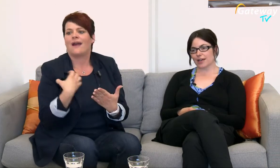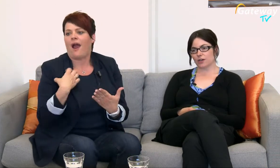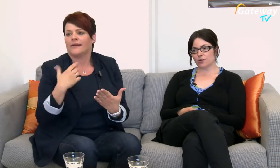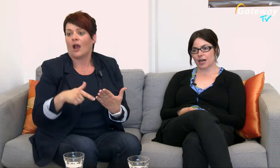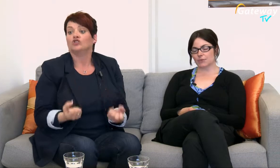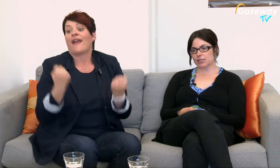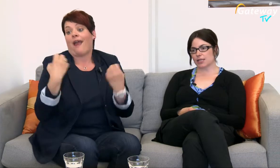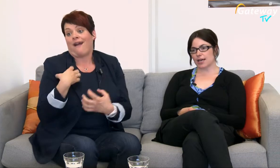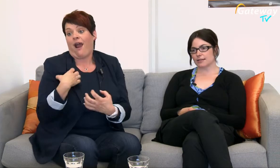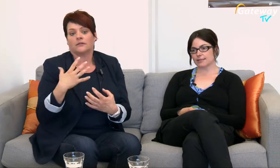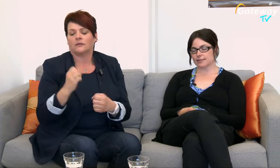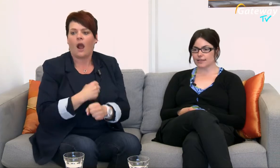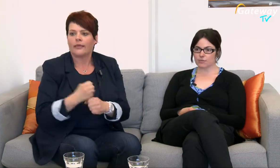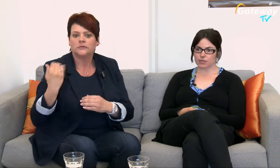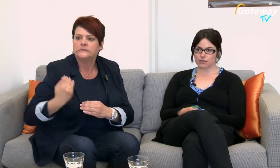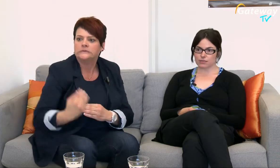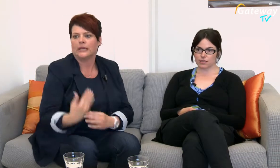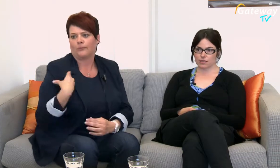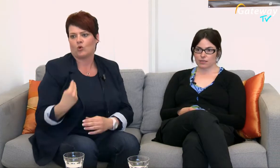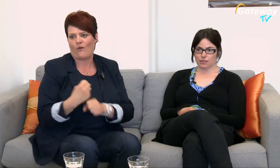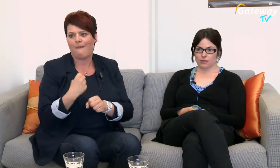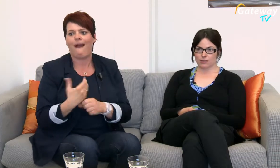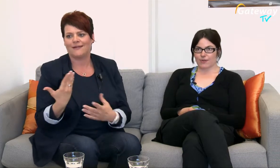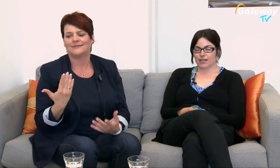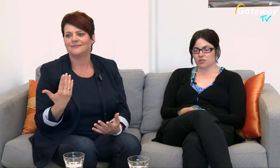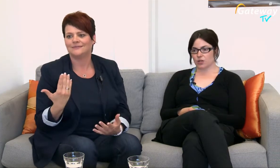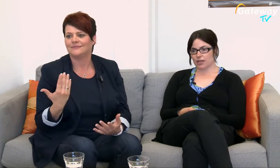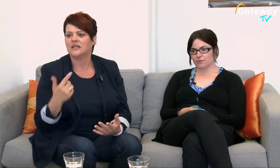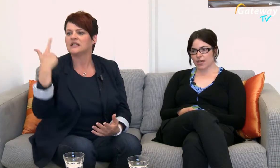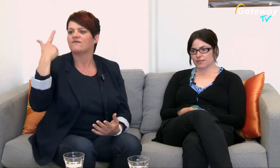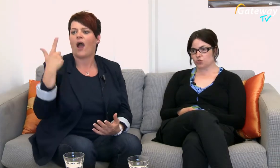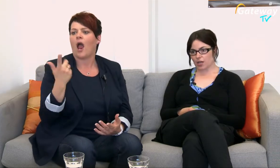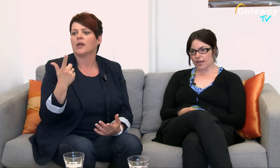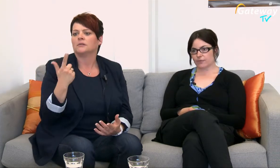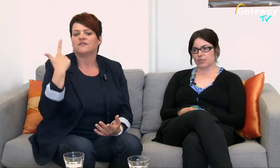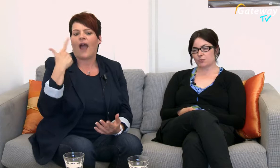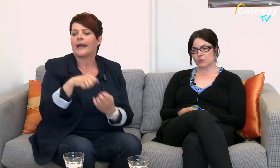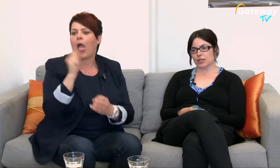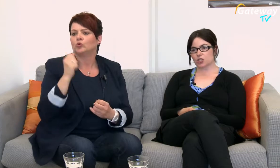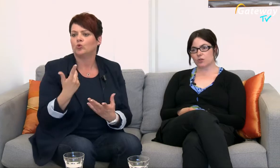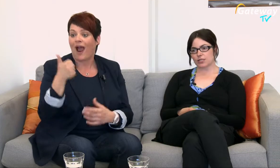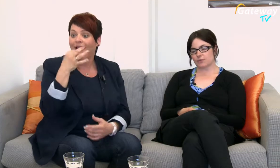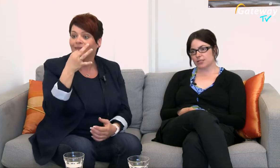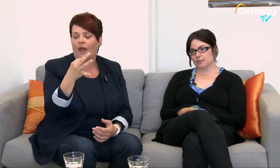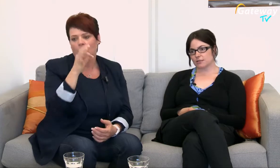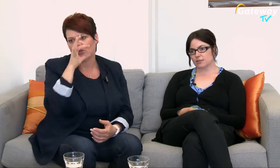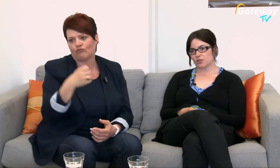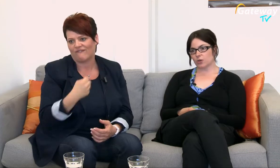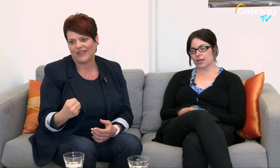Erkrankung haben, nicht in der Lage sind, ich sage mal, zwei Klausuren an dem Tag zu schreiben Da muss man halt schauen, dass man diese Klausuren halt